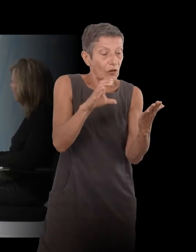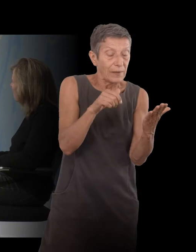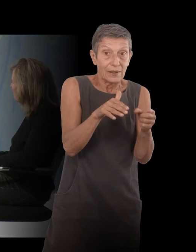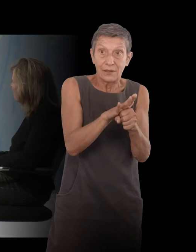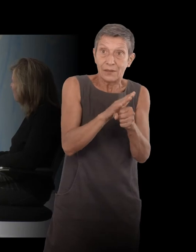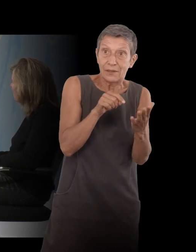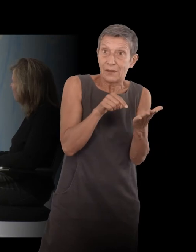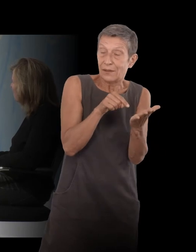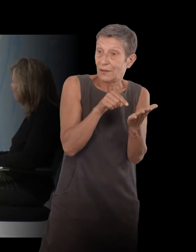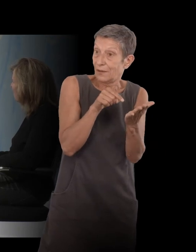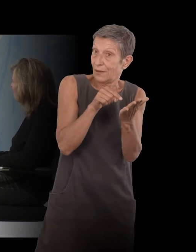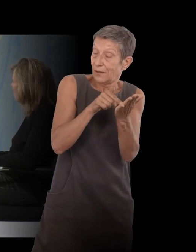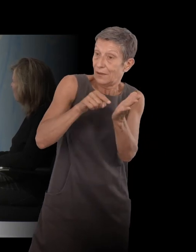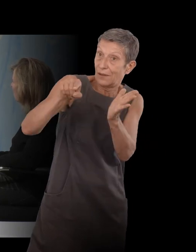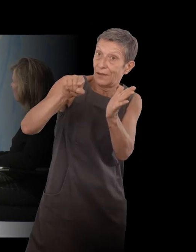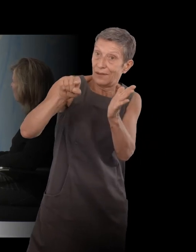mais eux, ils avaient des difficultés. Il y avait des...